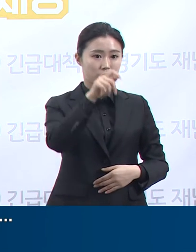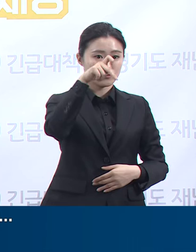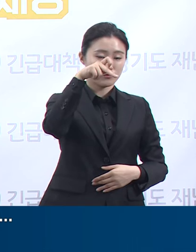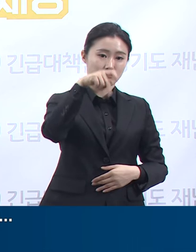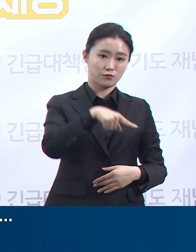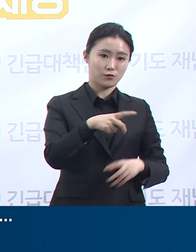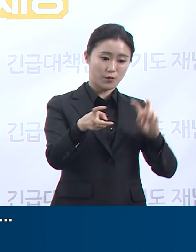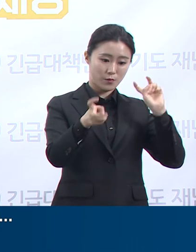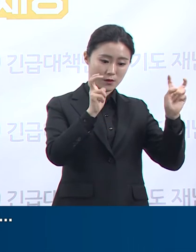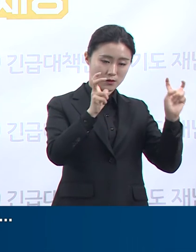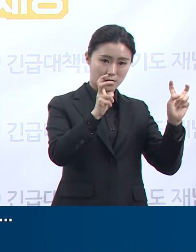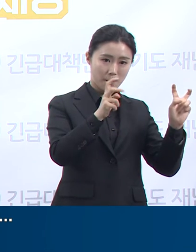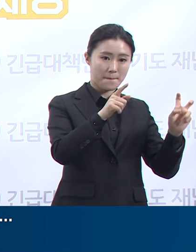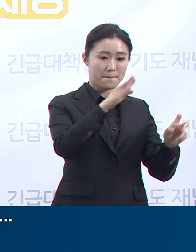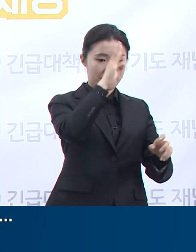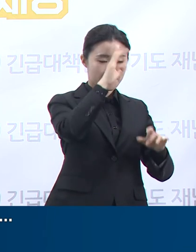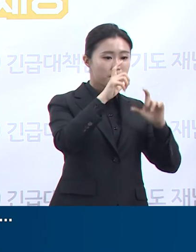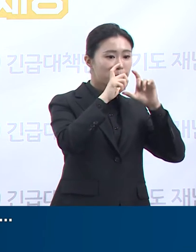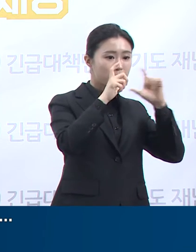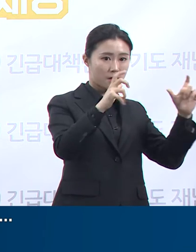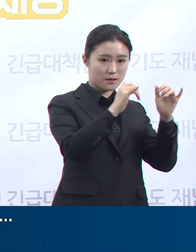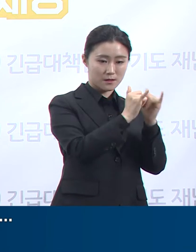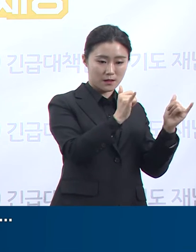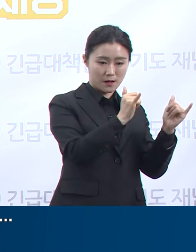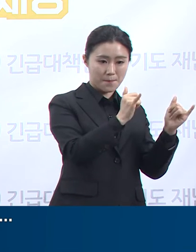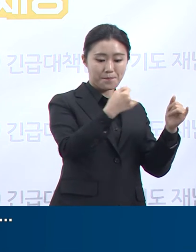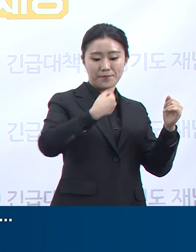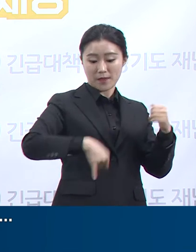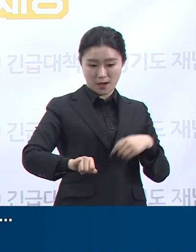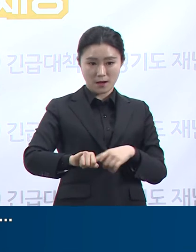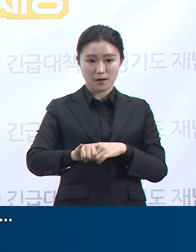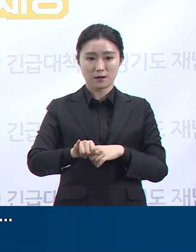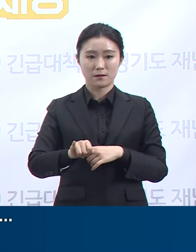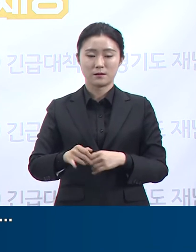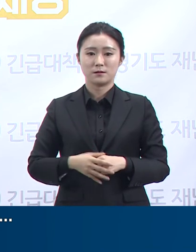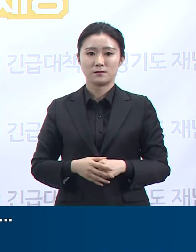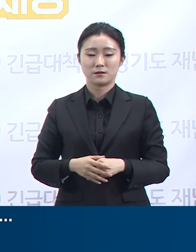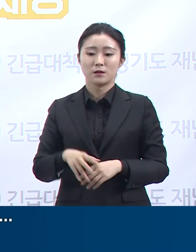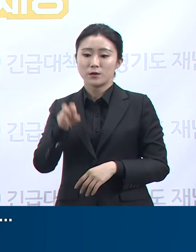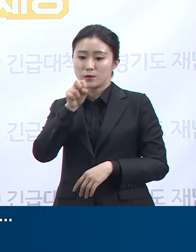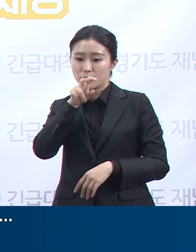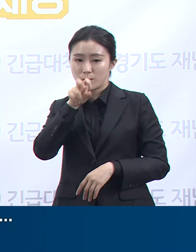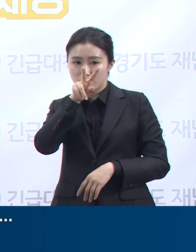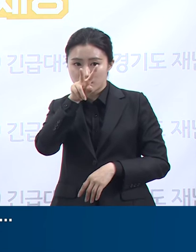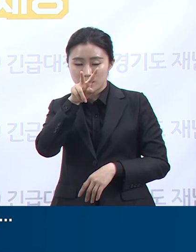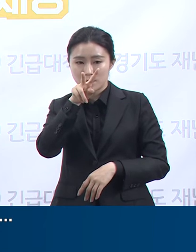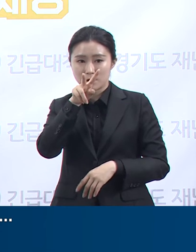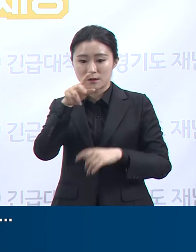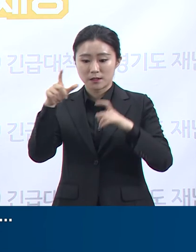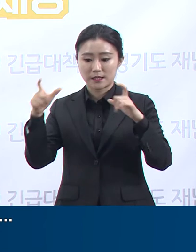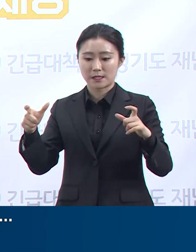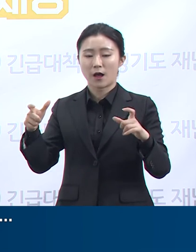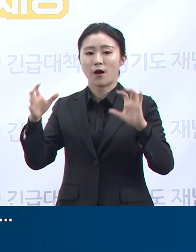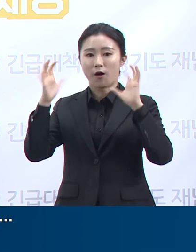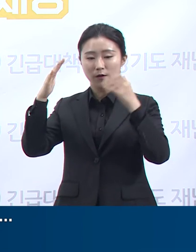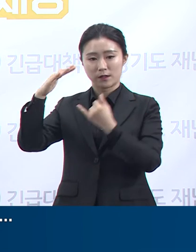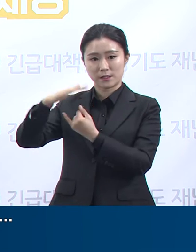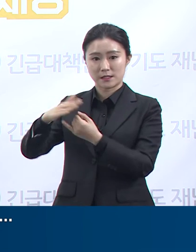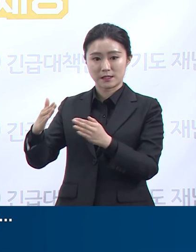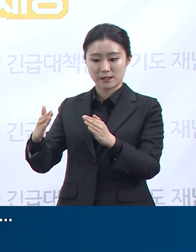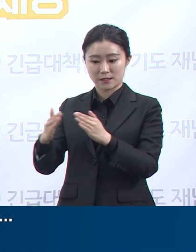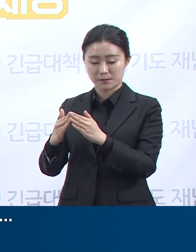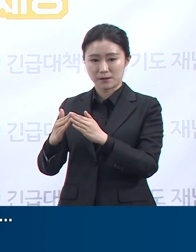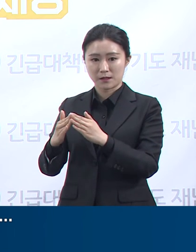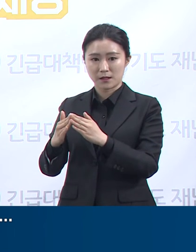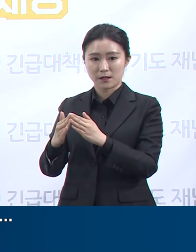받았습니다. 이 확진자는 용인시 소재 동원 자연 어린이집의 보육교사로 밝혀졌습니다. 경기도는 즉각